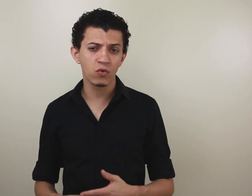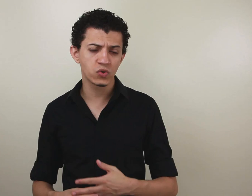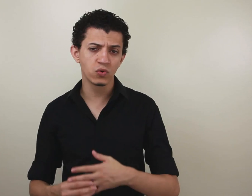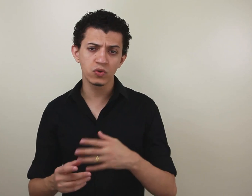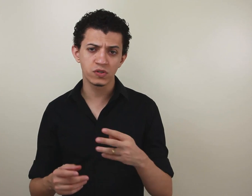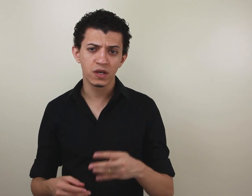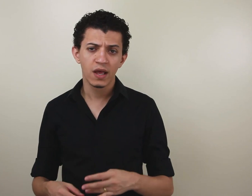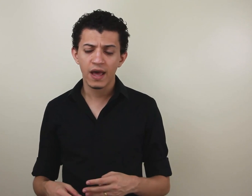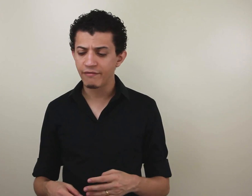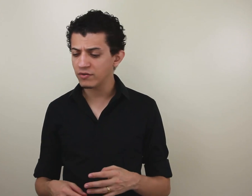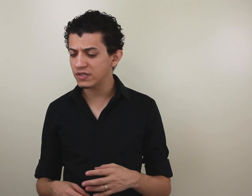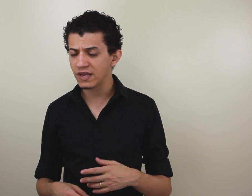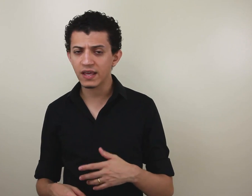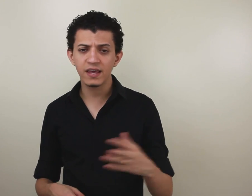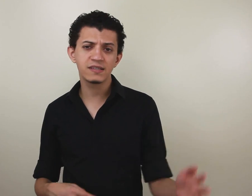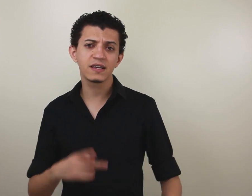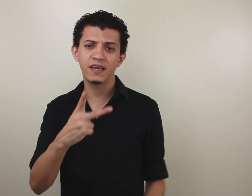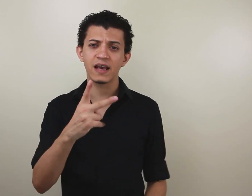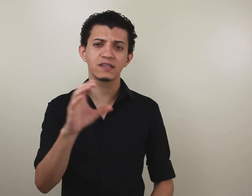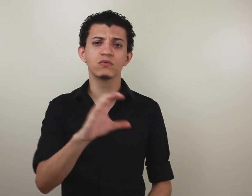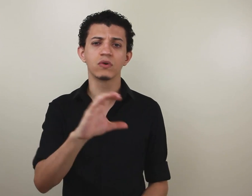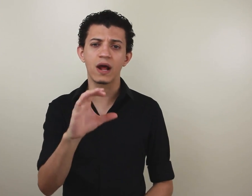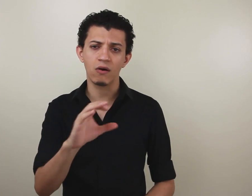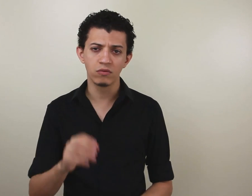alguns surdos, vão dizer que isso aqui é segundo grau.